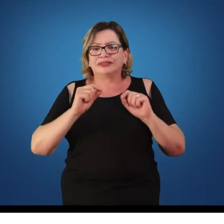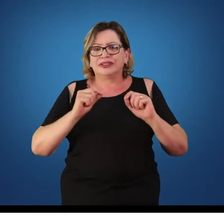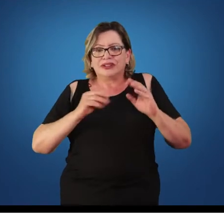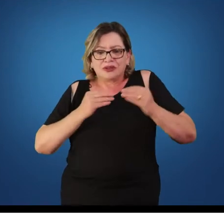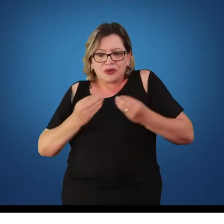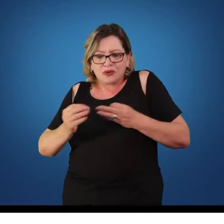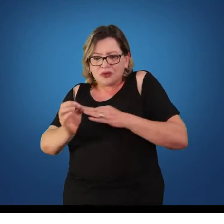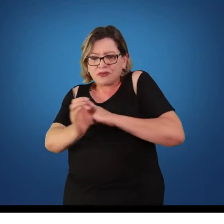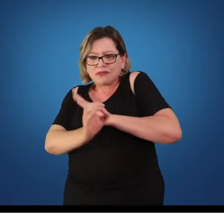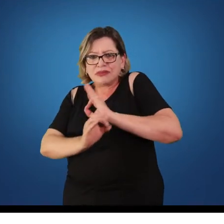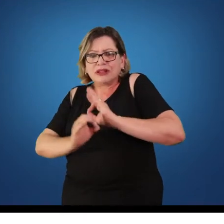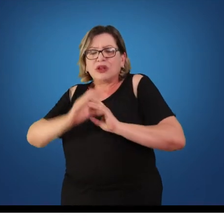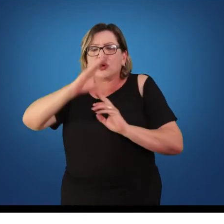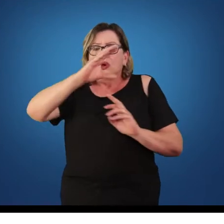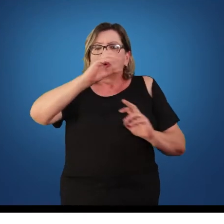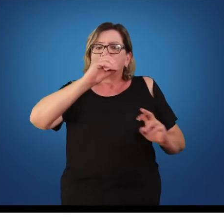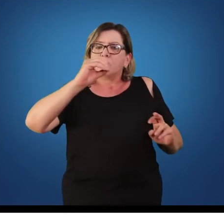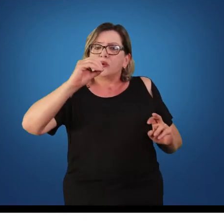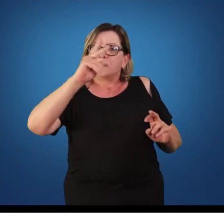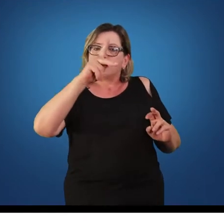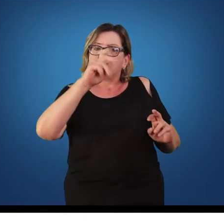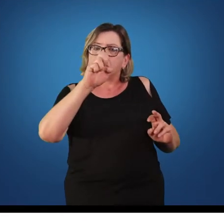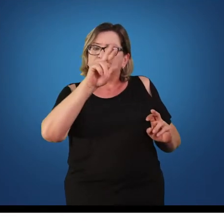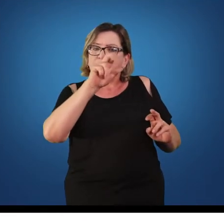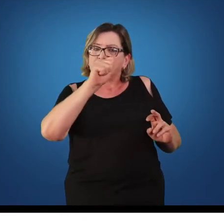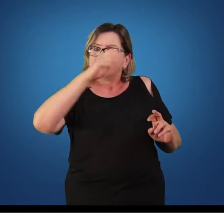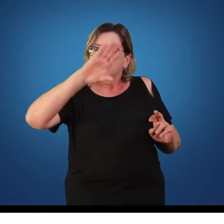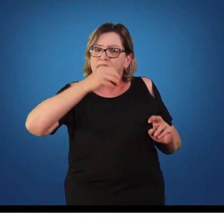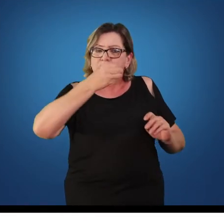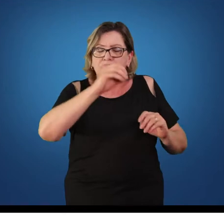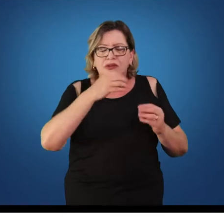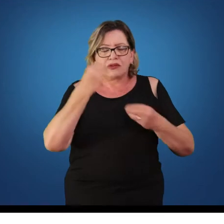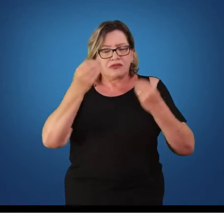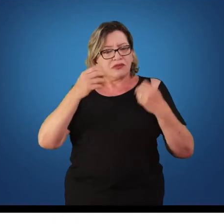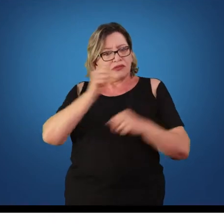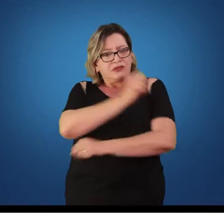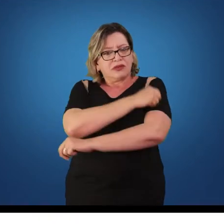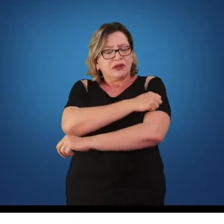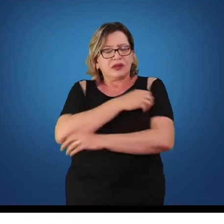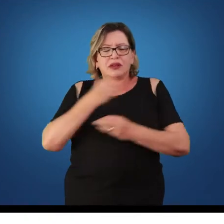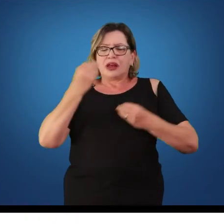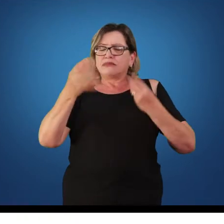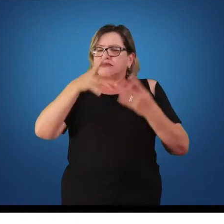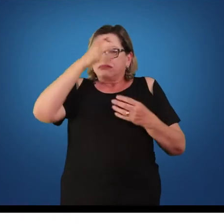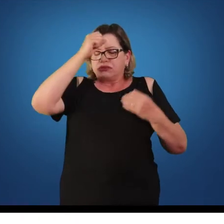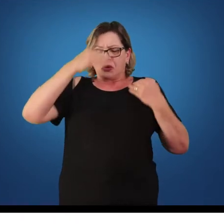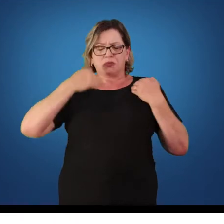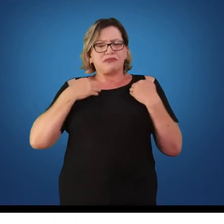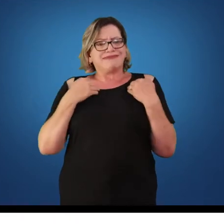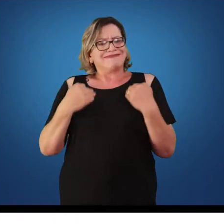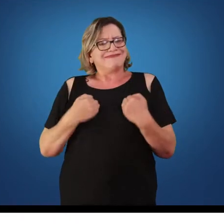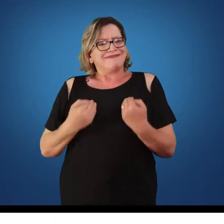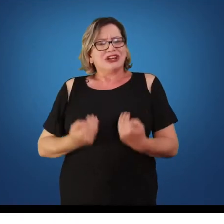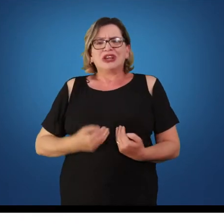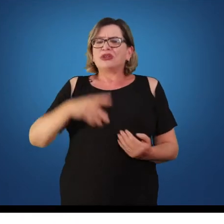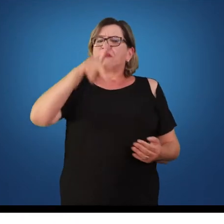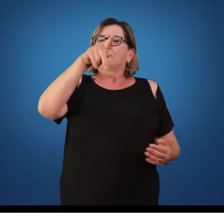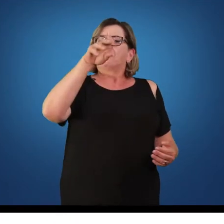de cooperações, onde os alunos vão aprender as posturas, as posições, as empunhaduras, para que eles possam formar